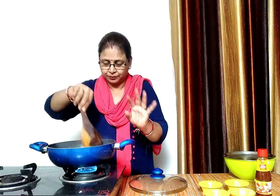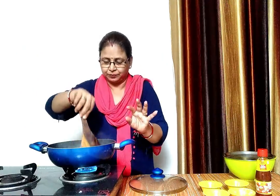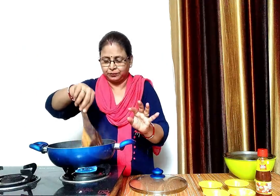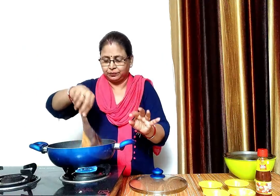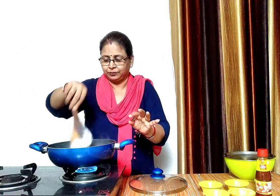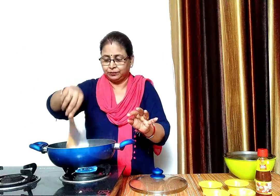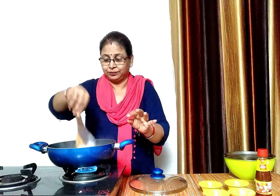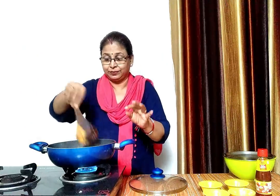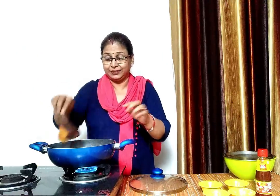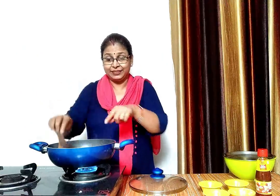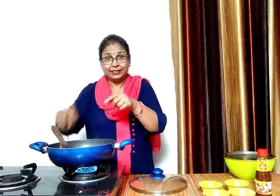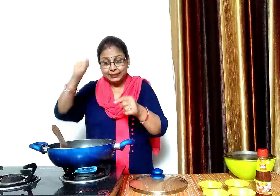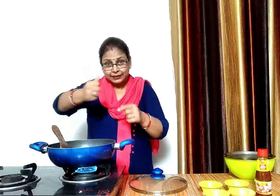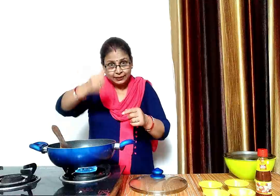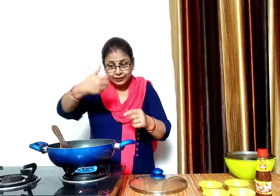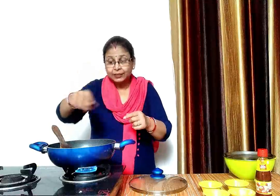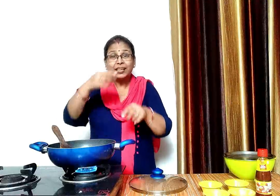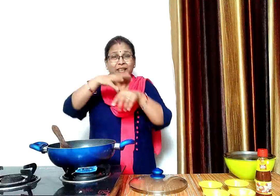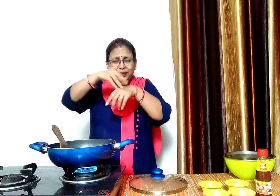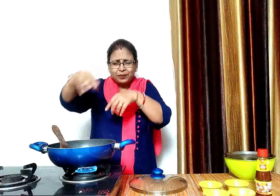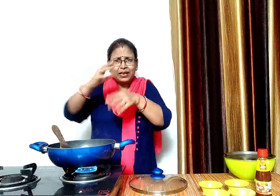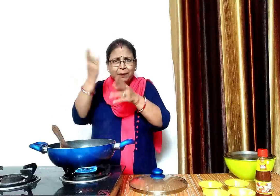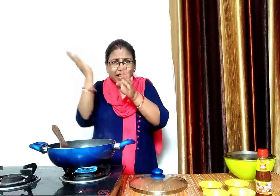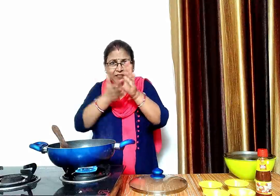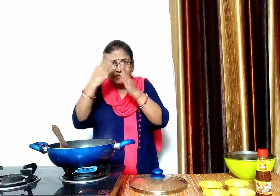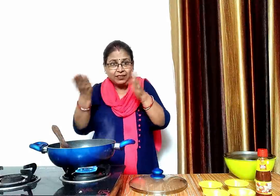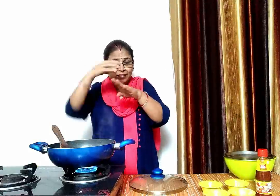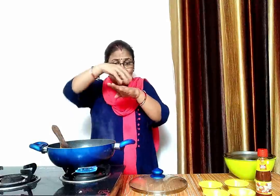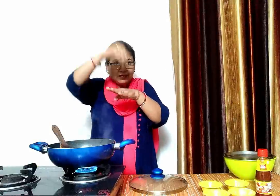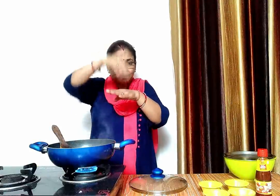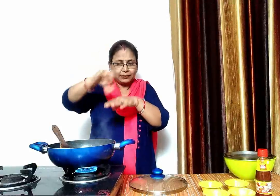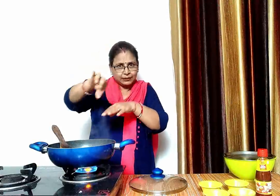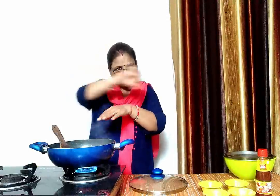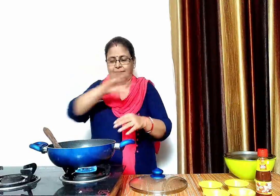हैं अब हम टमाटर को हलका मैश करकर इसके सारे चिलके निकाल लेंगे